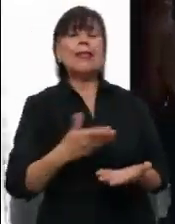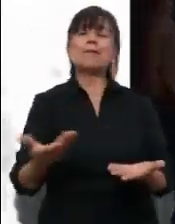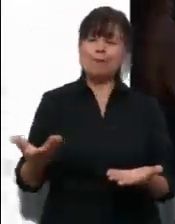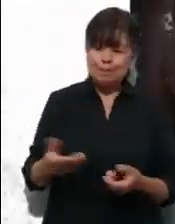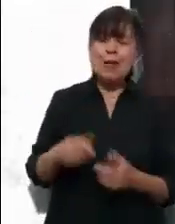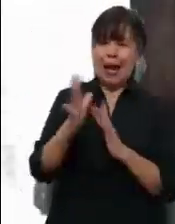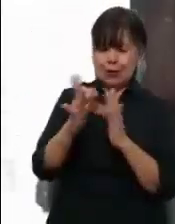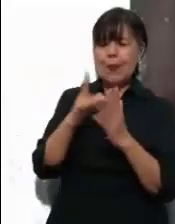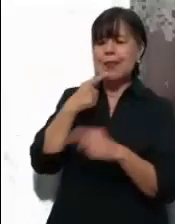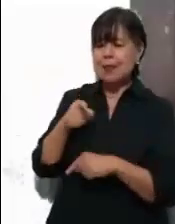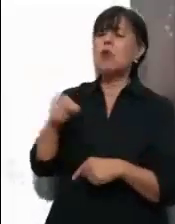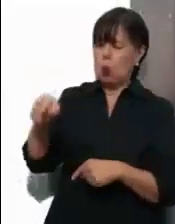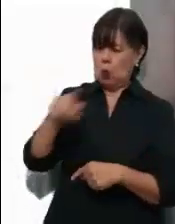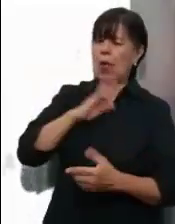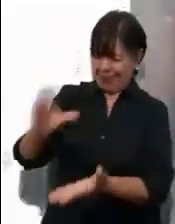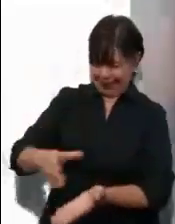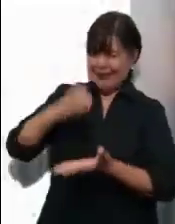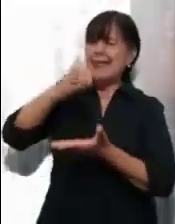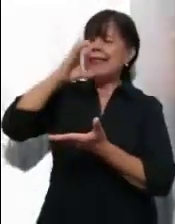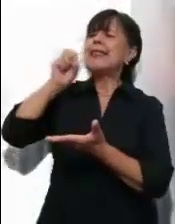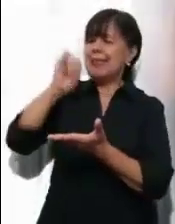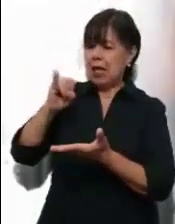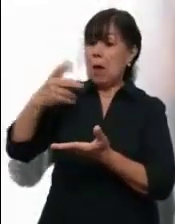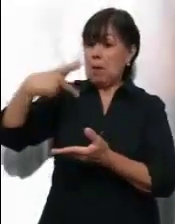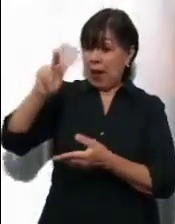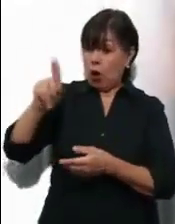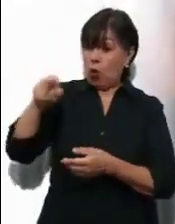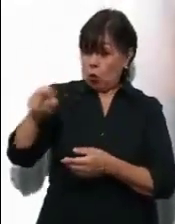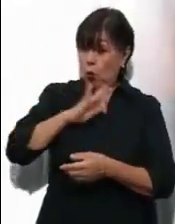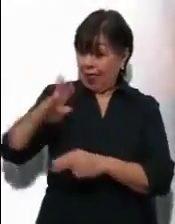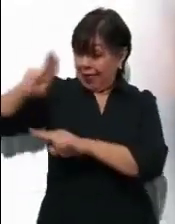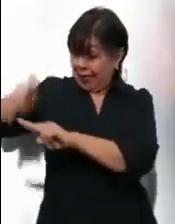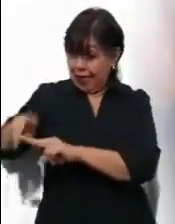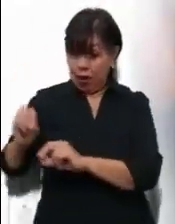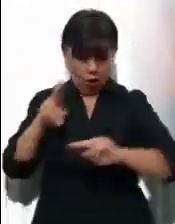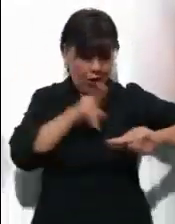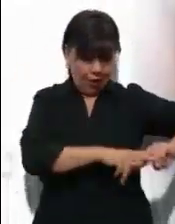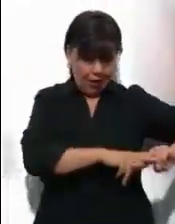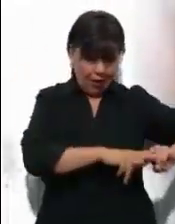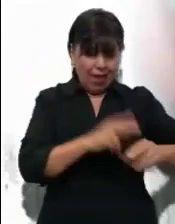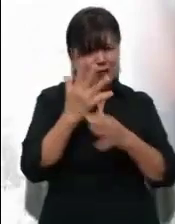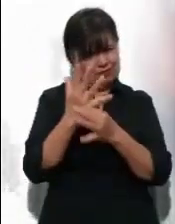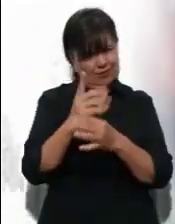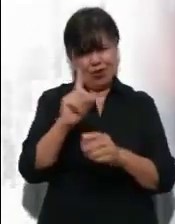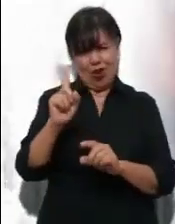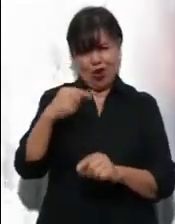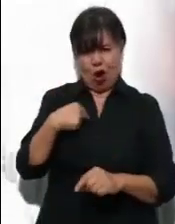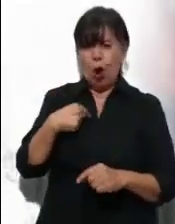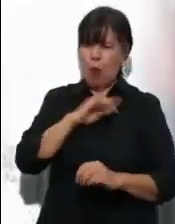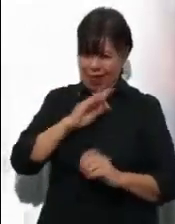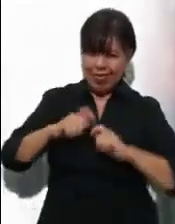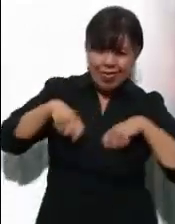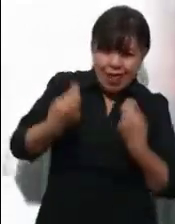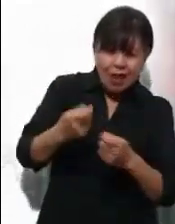les dijo, beberán mi cáliz, pero eso de sentarse a mi derecha o a mi izquierda, no me toca a mí concederlo.